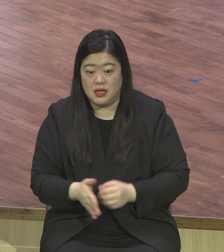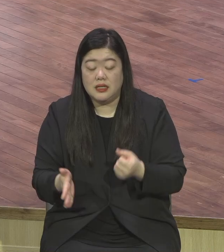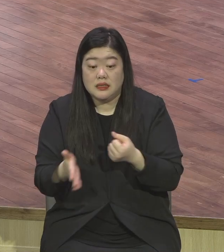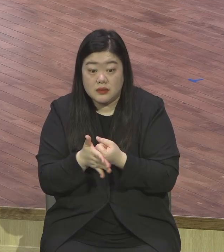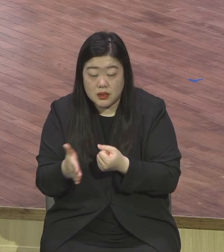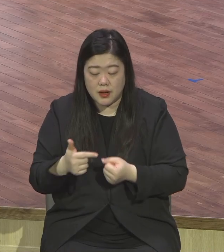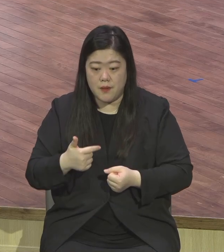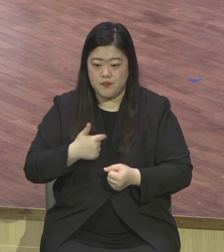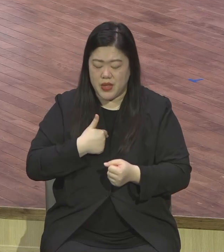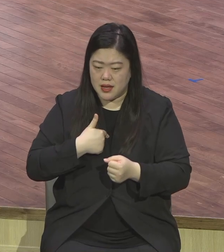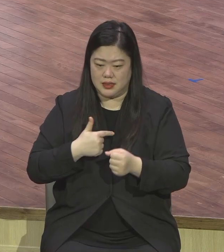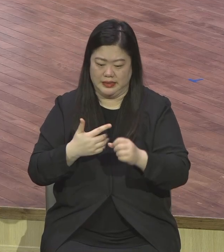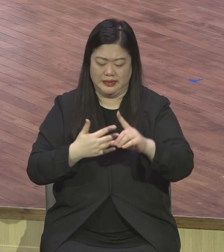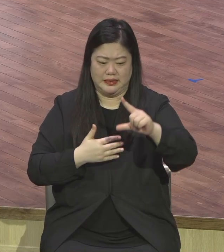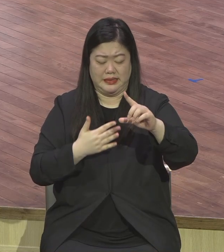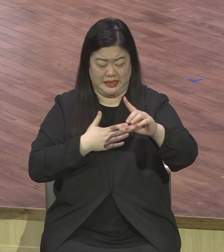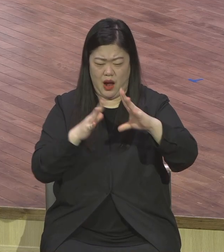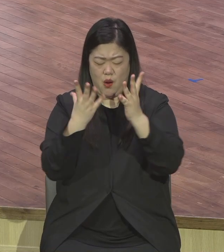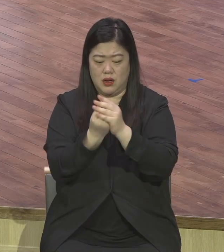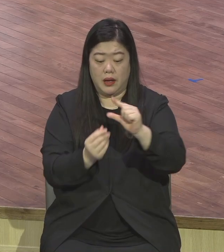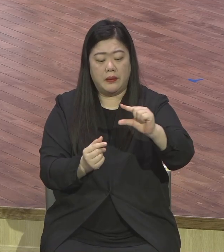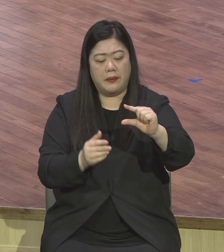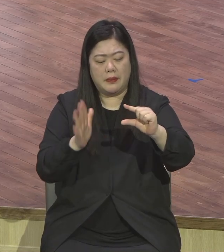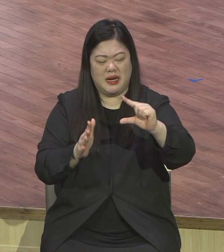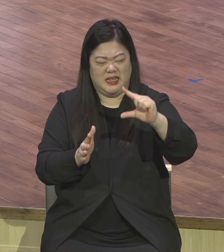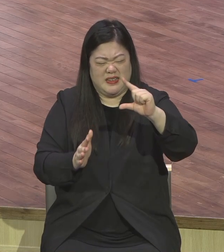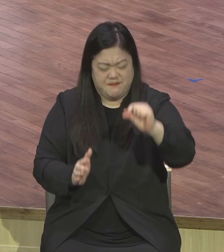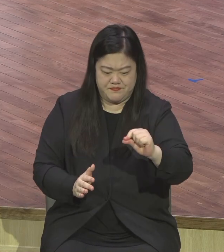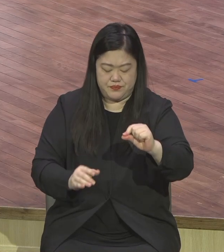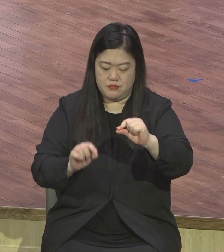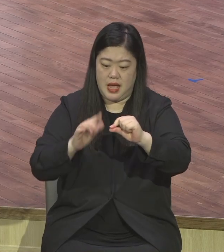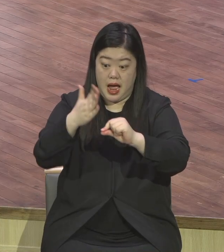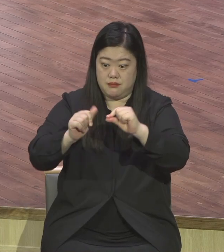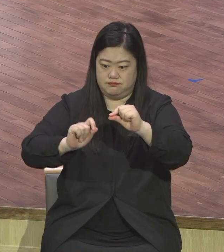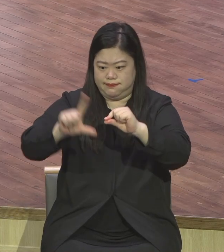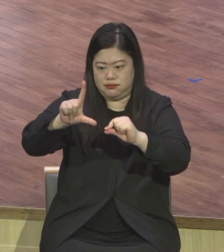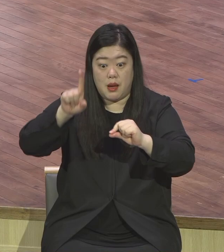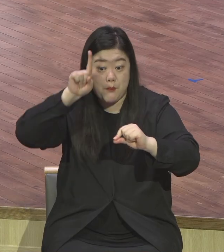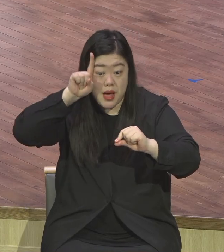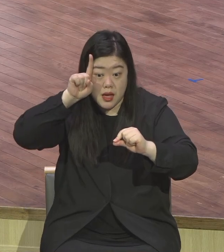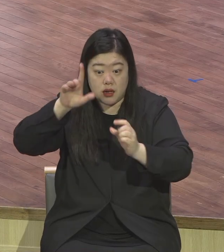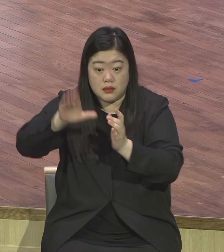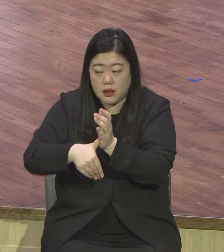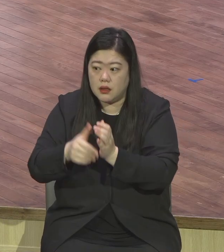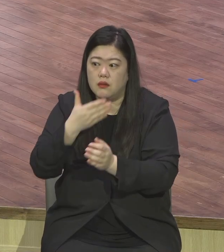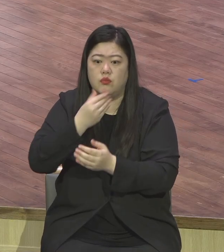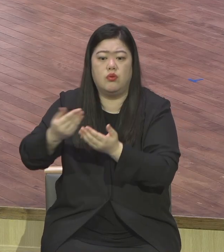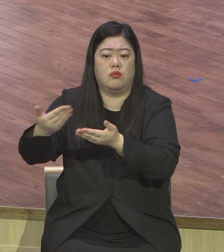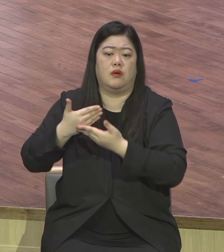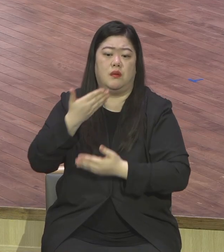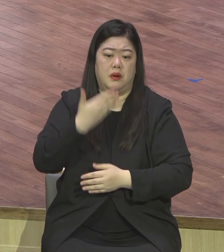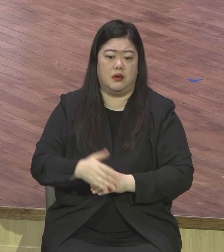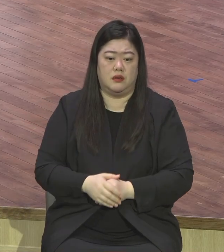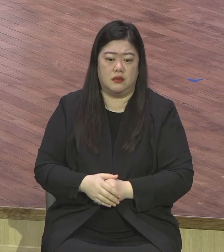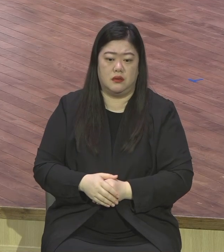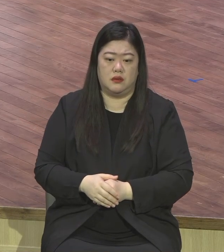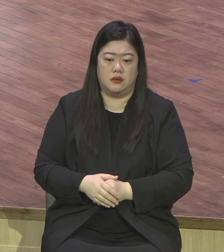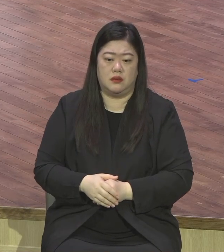말씀이죠. 말씀이 영육간에 다 보장한다고 교회 드리고 망합니까? 난 망한 사람 본 적이 없어요. 안 드리고